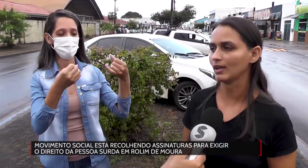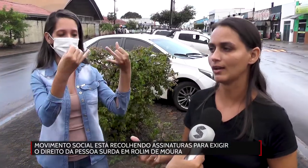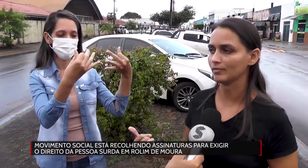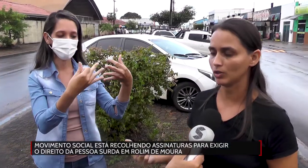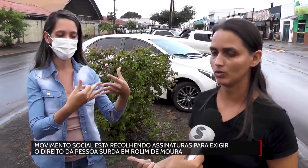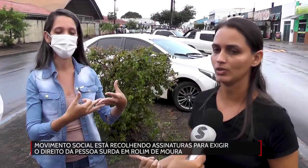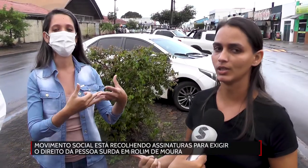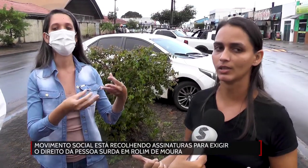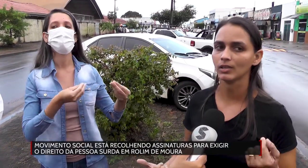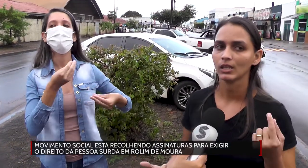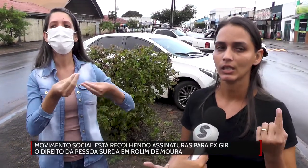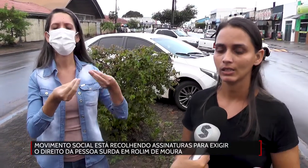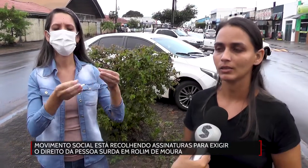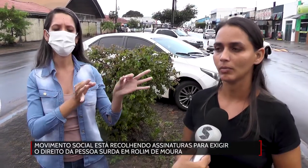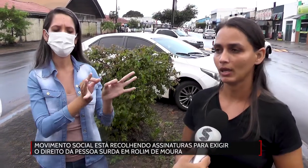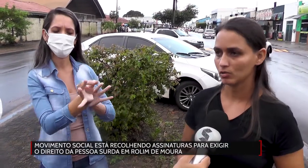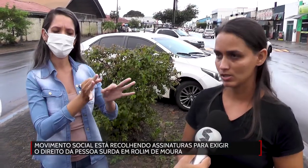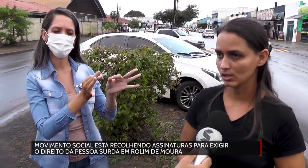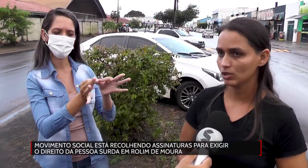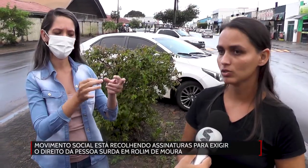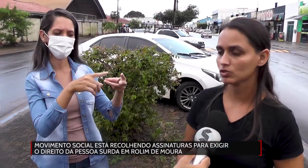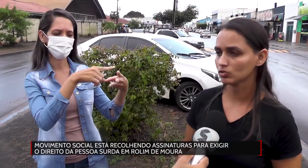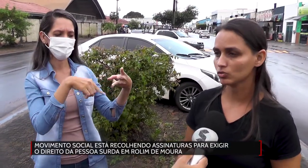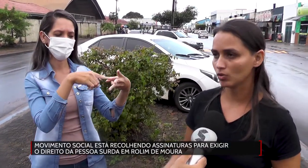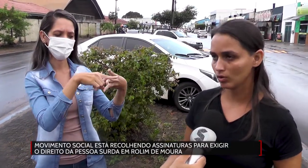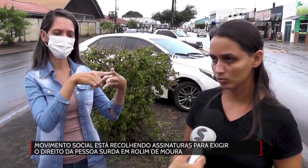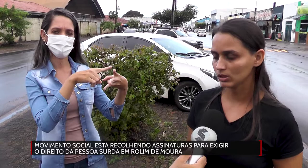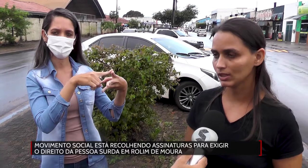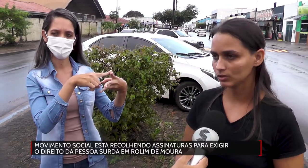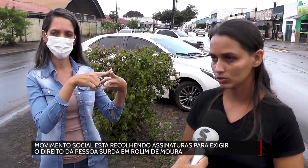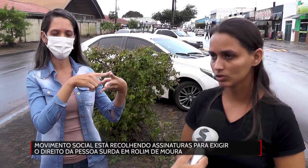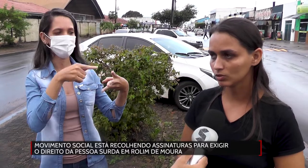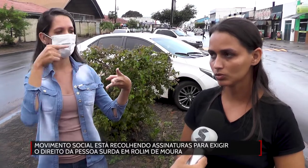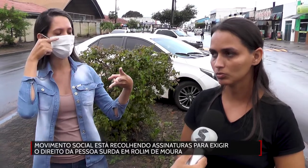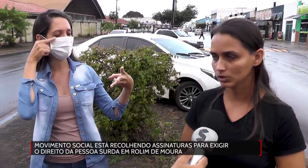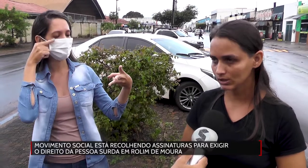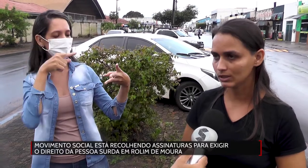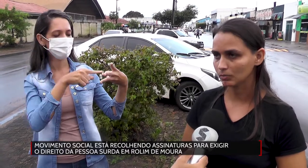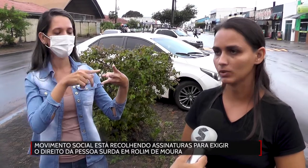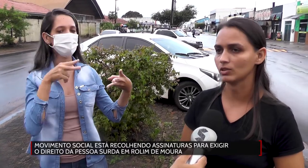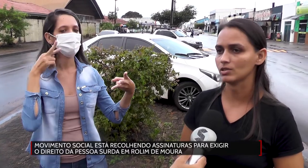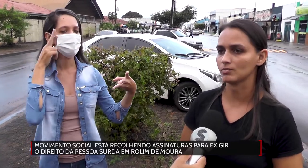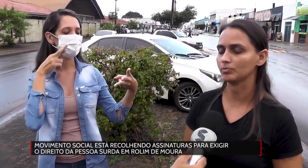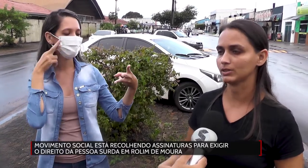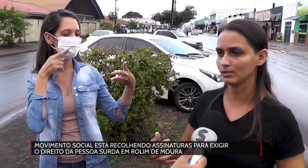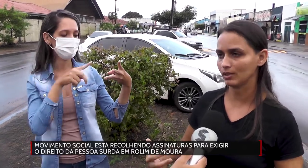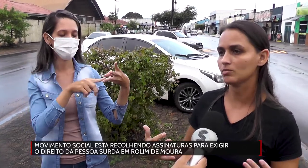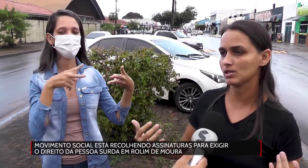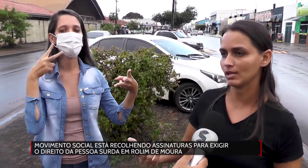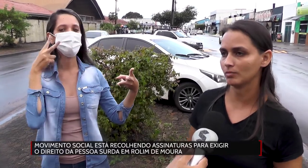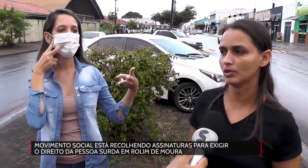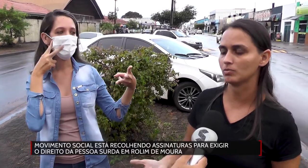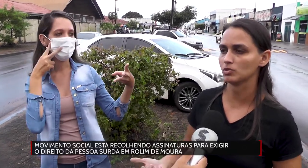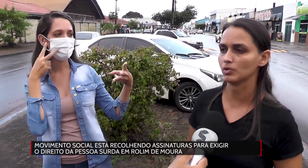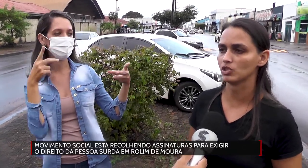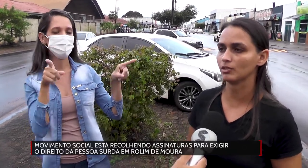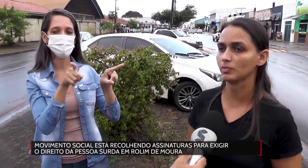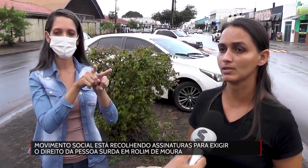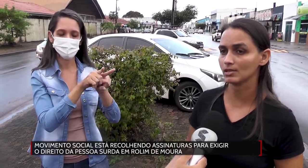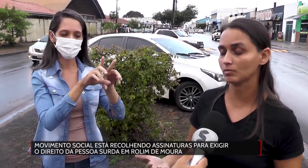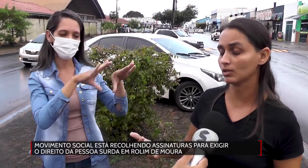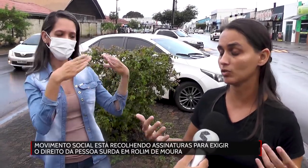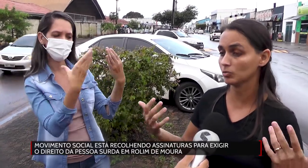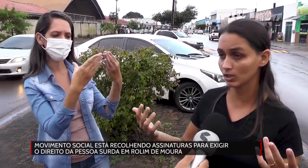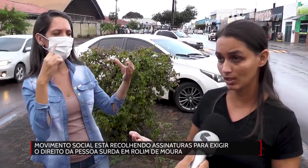eu, né, a Verônica e também a Rosenilda, junto com a comunidade surda do município, né, nós sentamos e elaboramos o